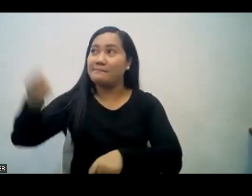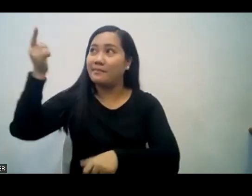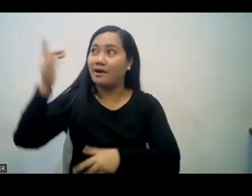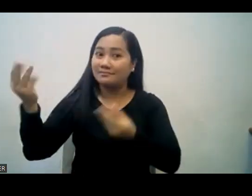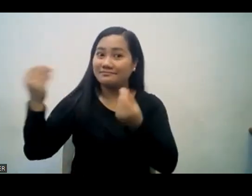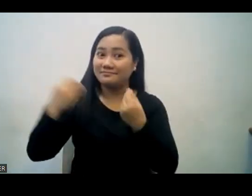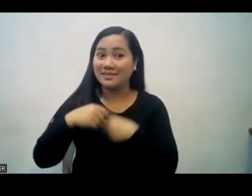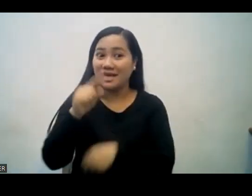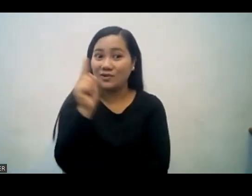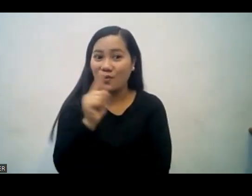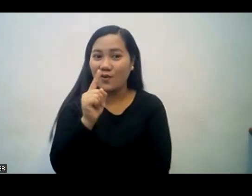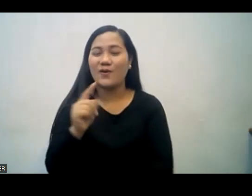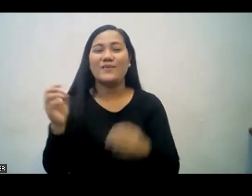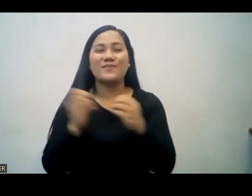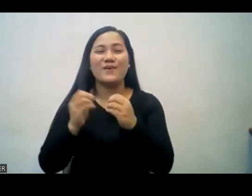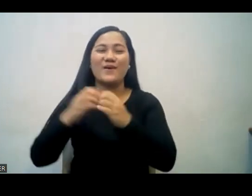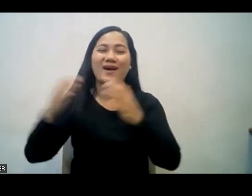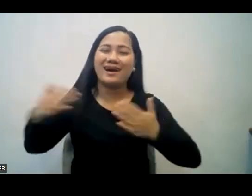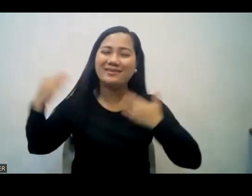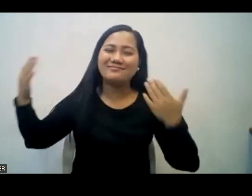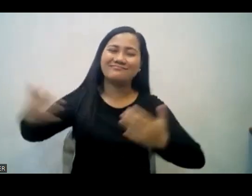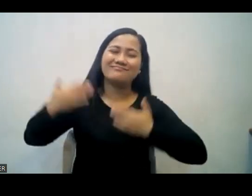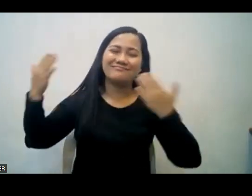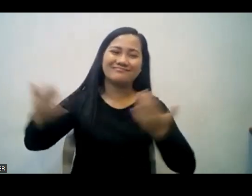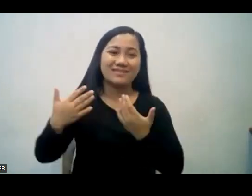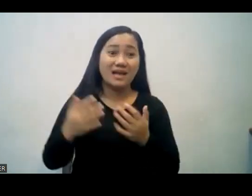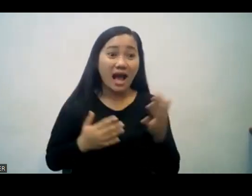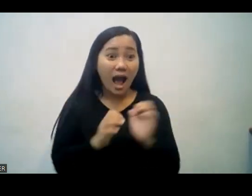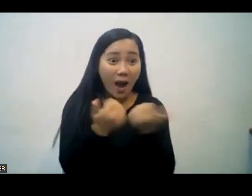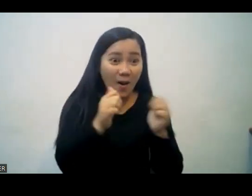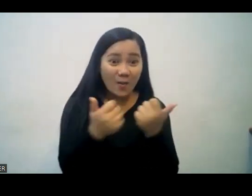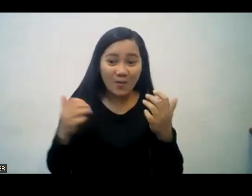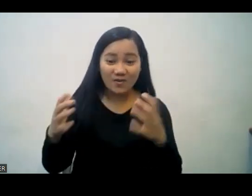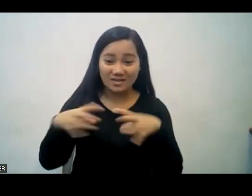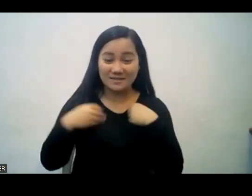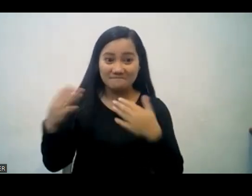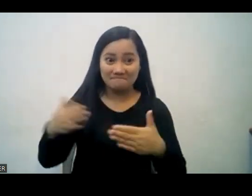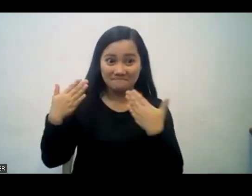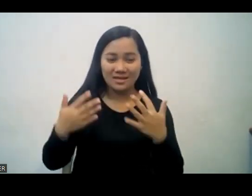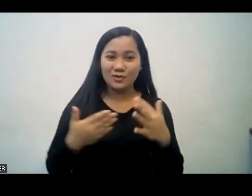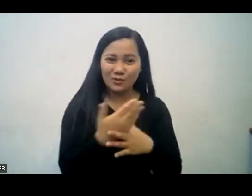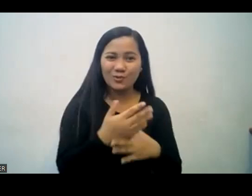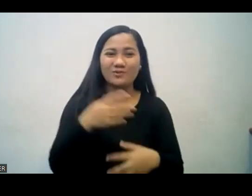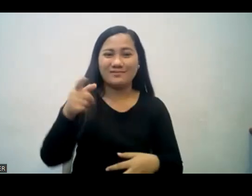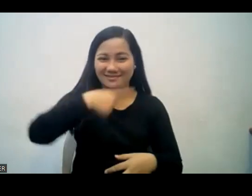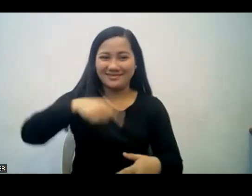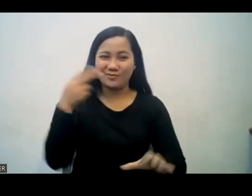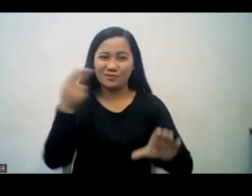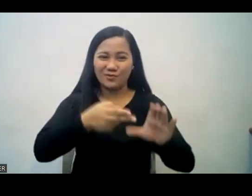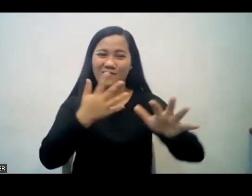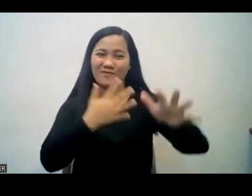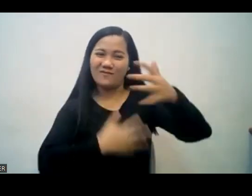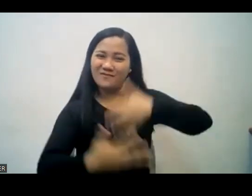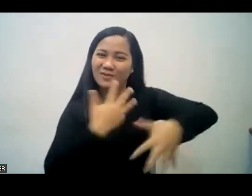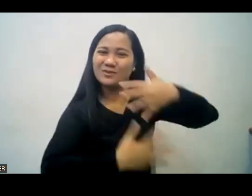Diyos ng kaaliwan. Through the fellowship, God comforts us. Sa pamamagitan ng fellowship, doon tayo inaaliw ng Diyos. So,